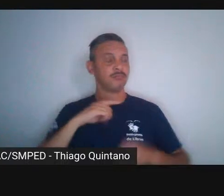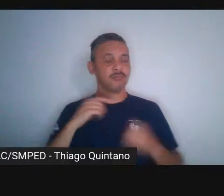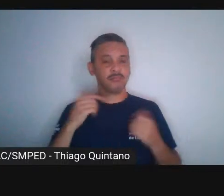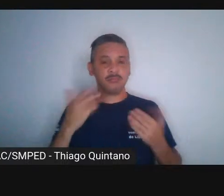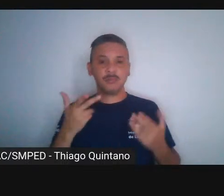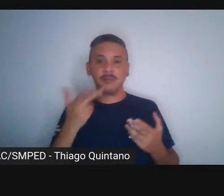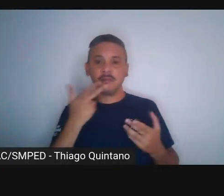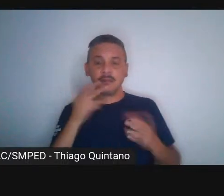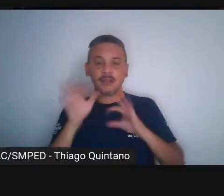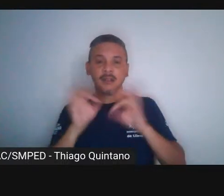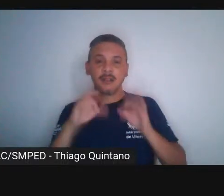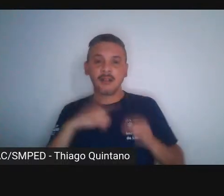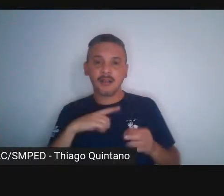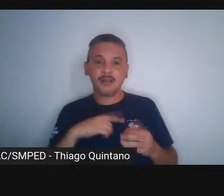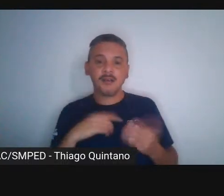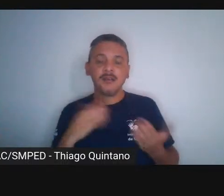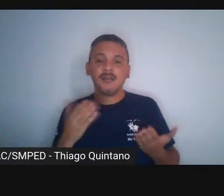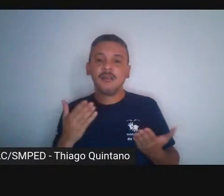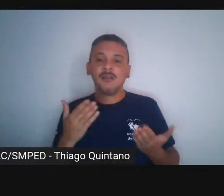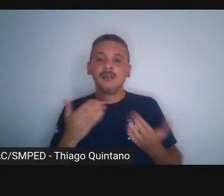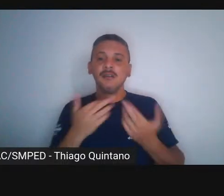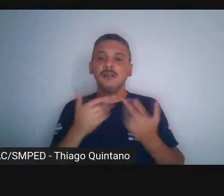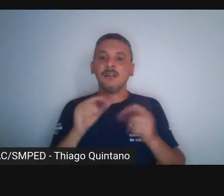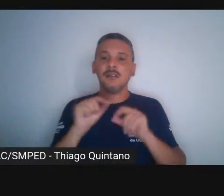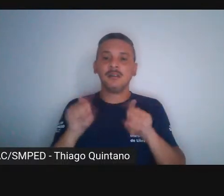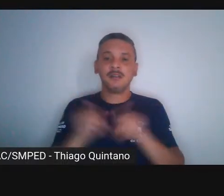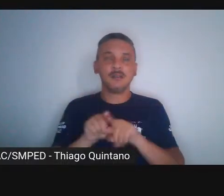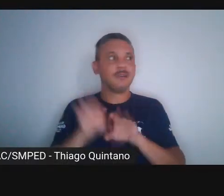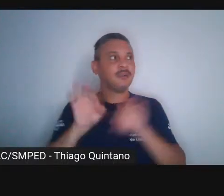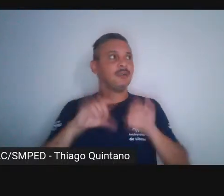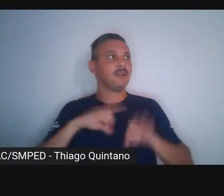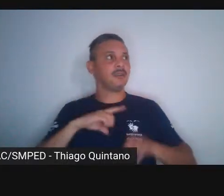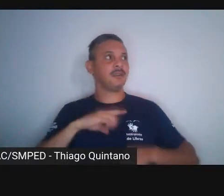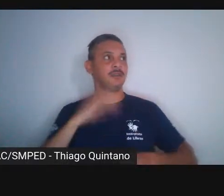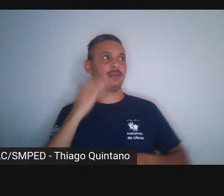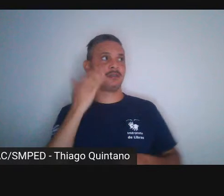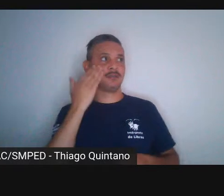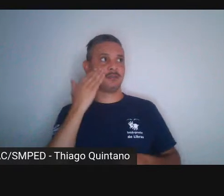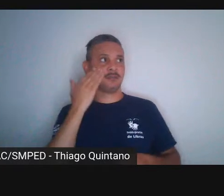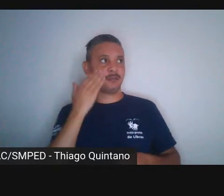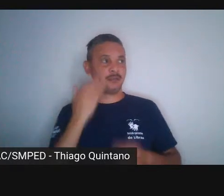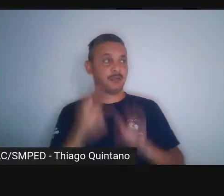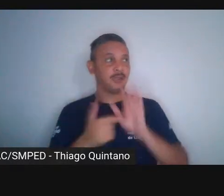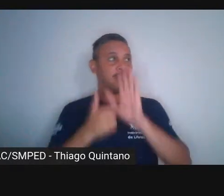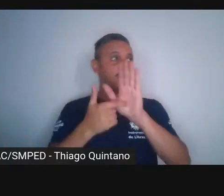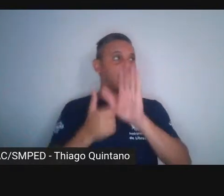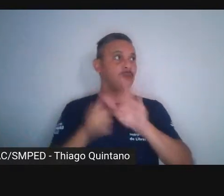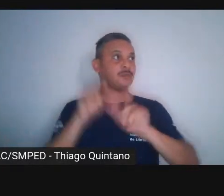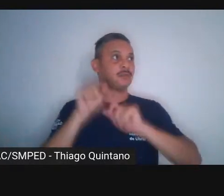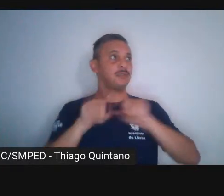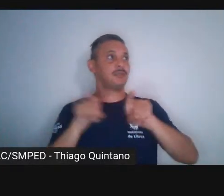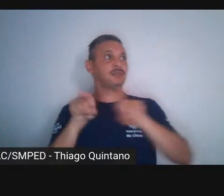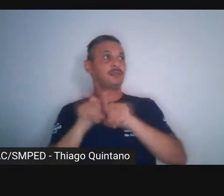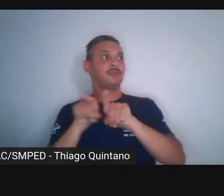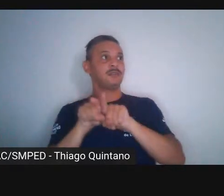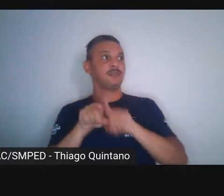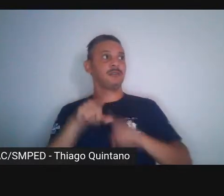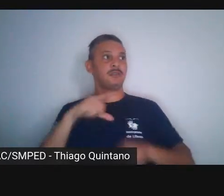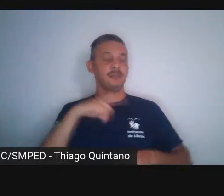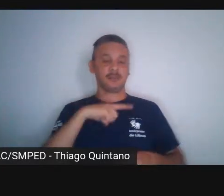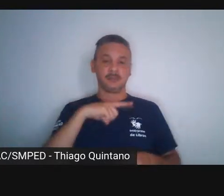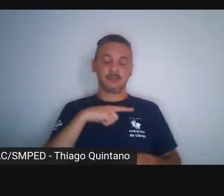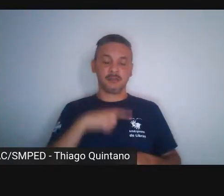usada, já um pouco quase de modé, da mostra, que se a mostra ela tinha